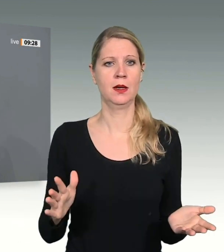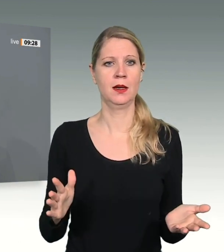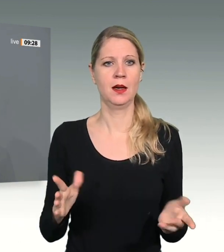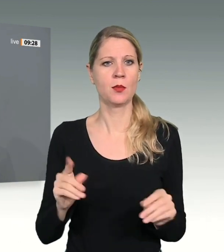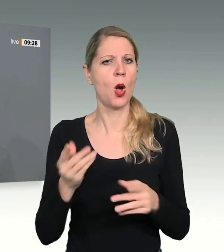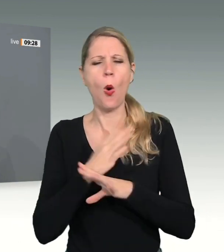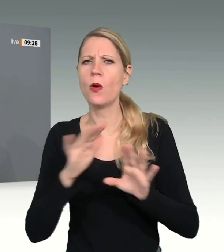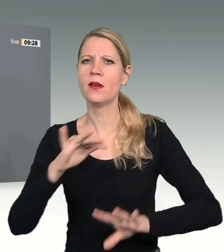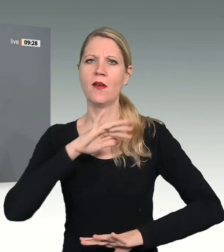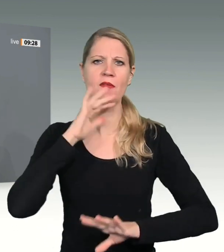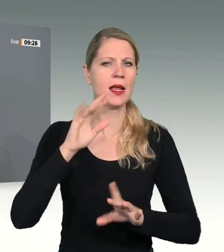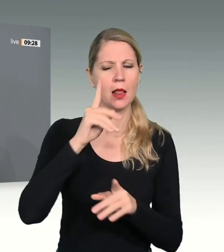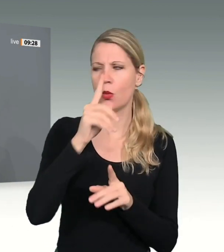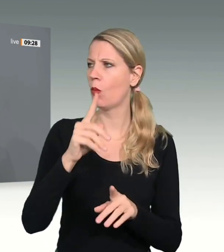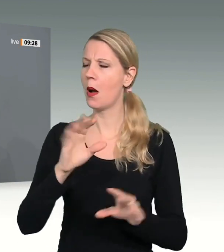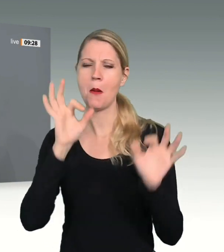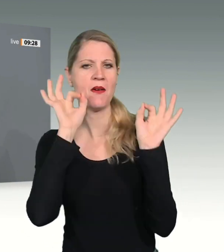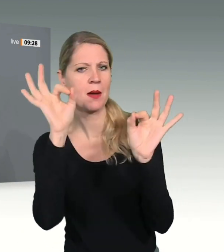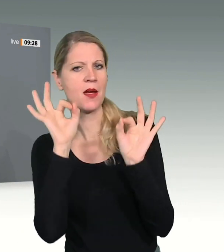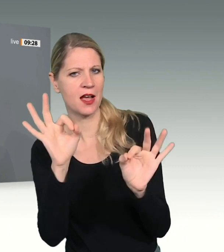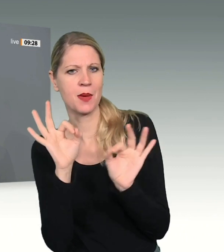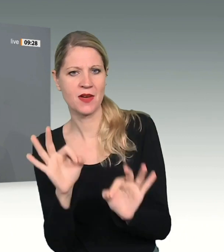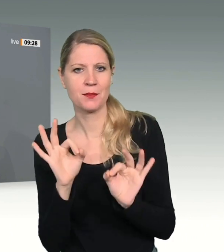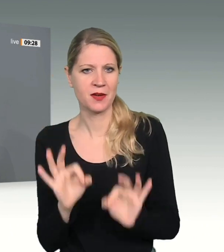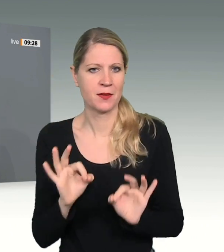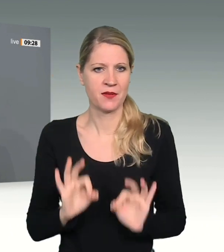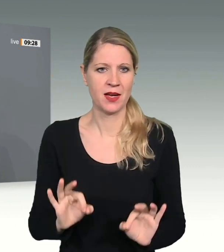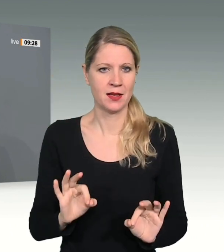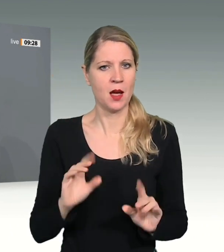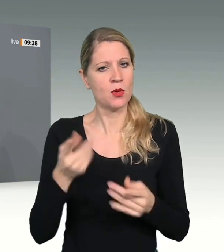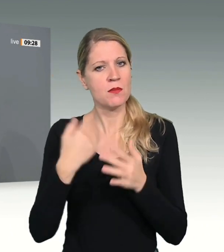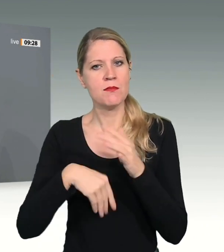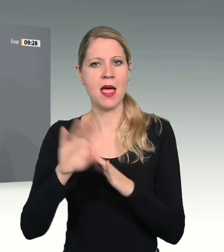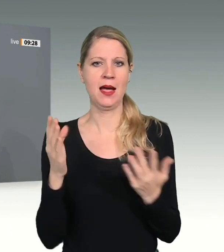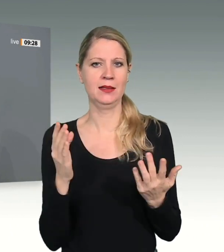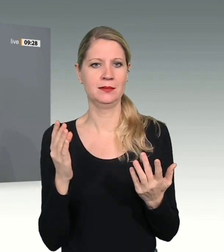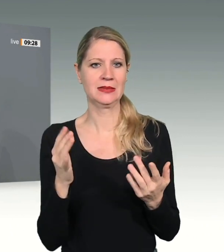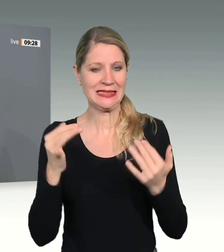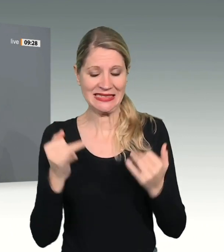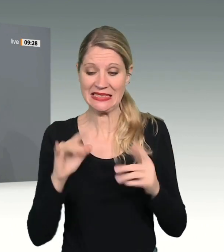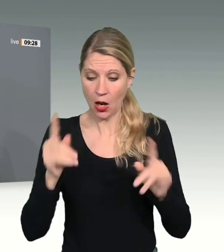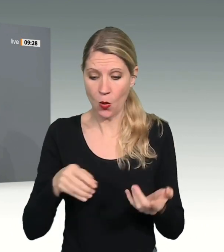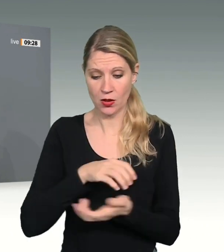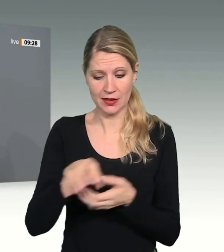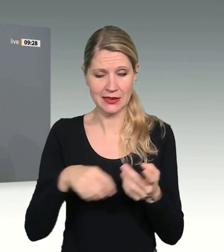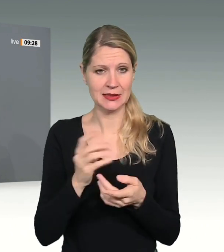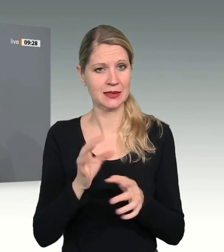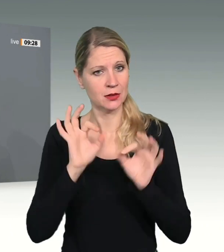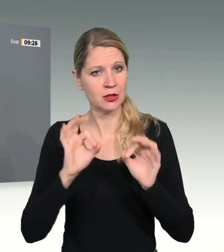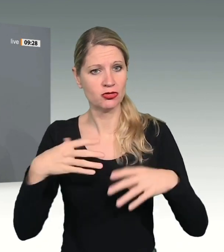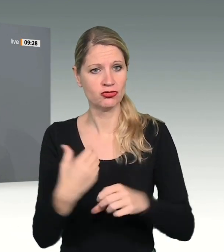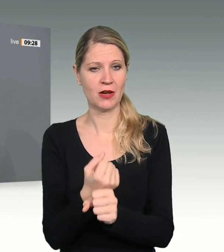je mehr wir begreifen, dass wir nicht einfach so weitermachen dürfen, umso eher wächst die Chance, für